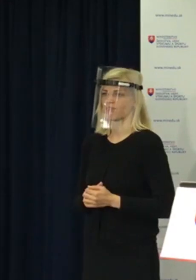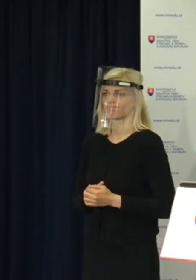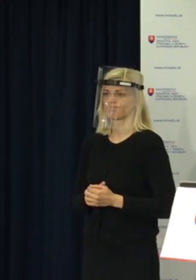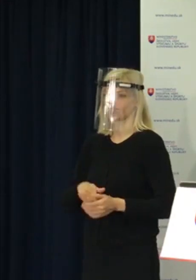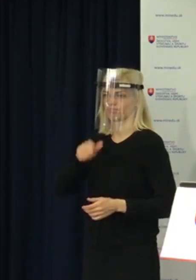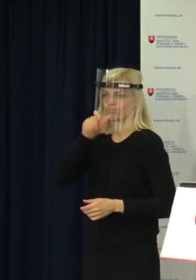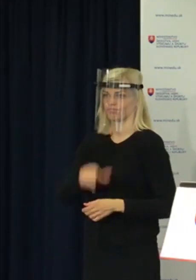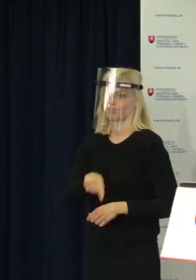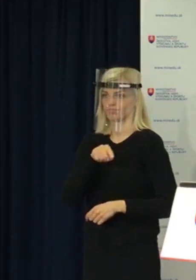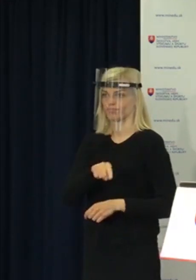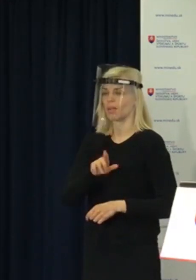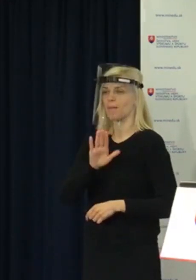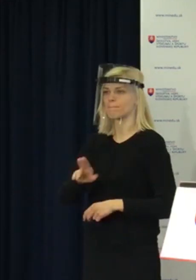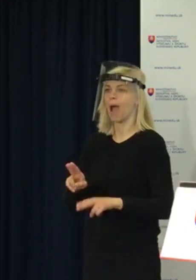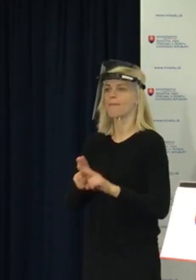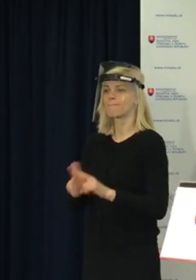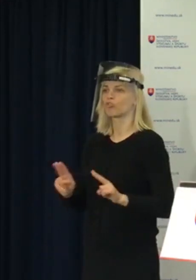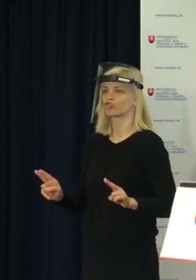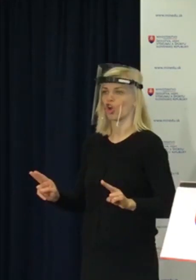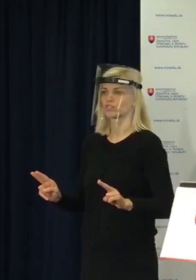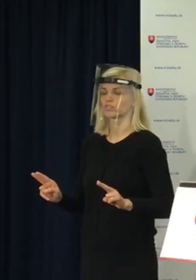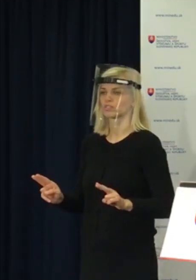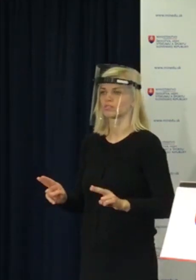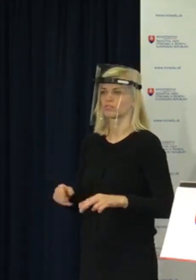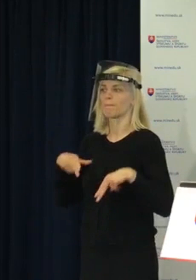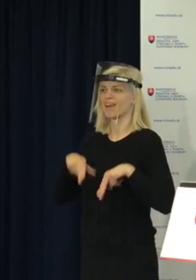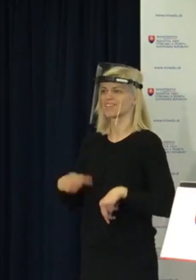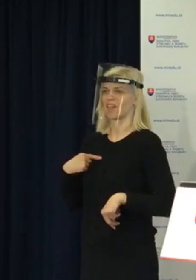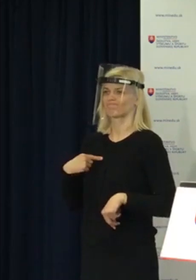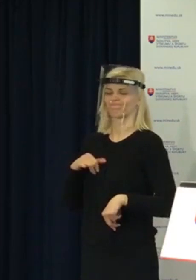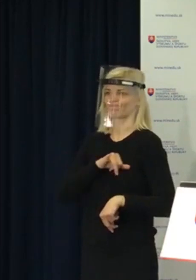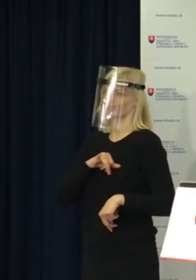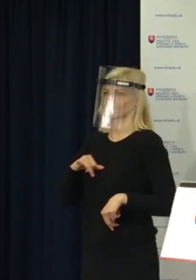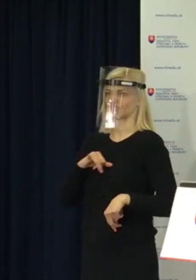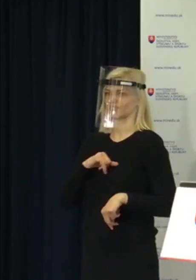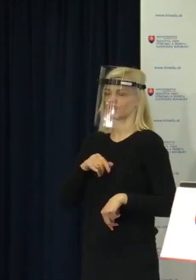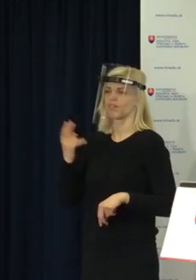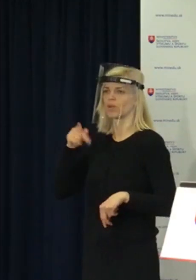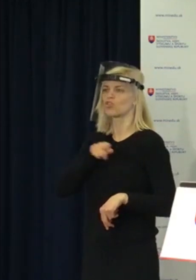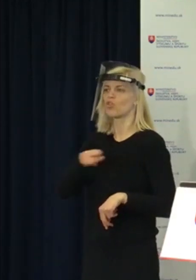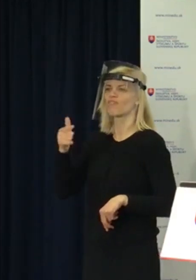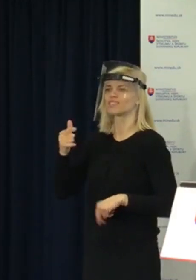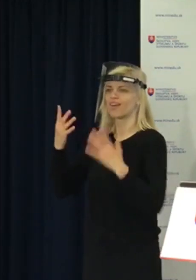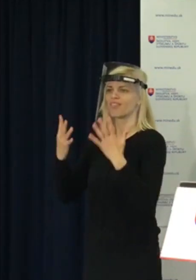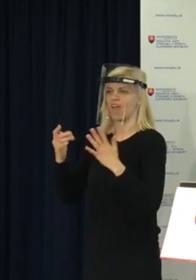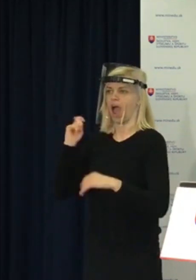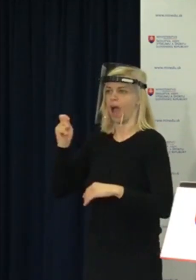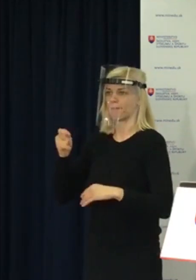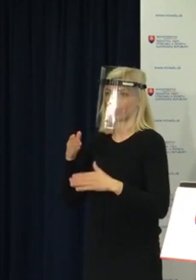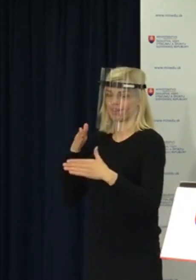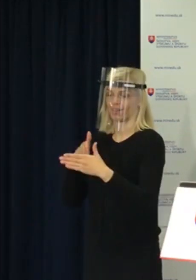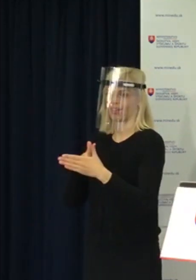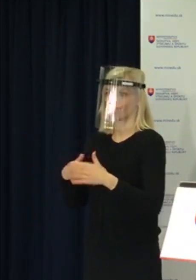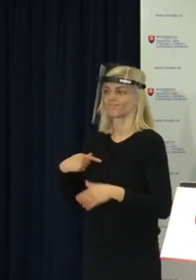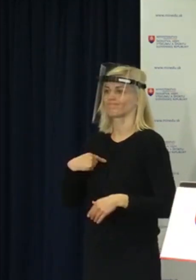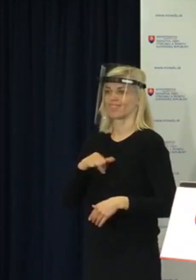bude mať možnosť nesúhlasiť s vymenovaním za predsedu, samozrejme do stanoveného dátumu 29. apríla. Ide